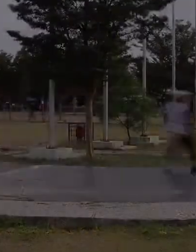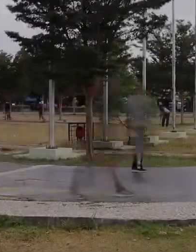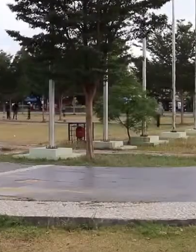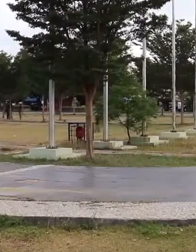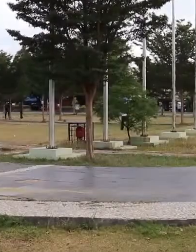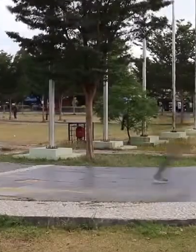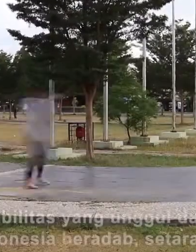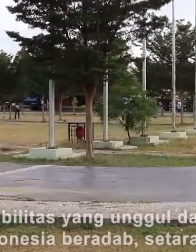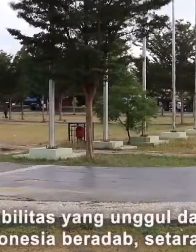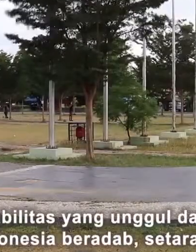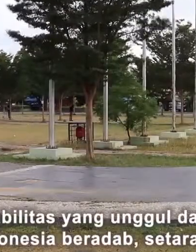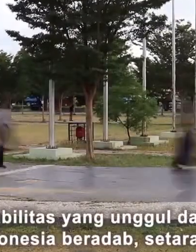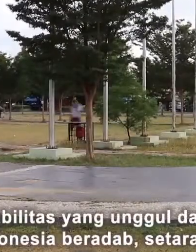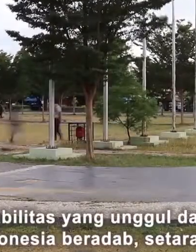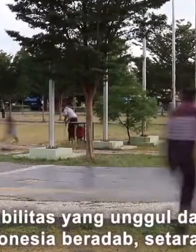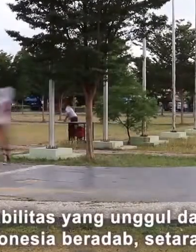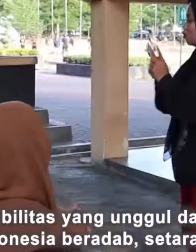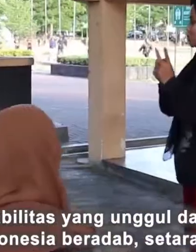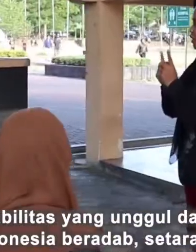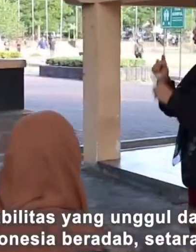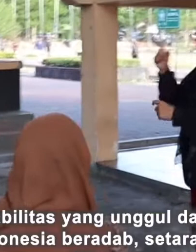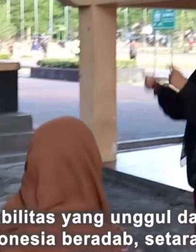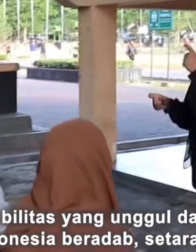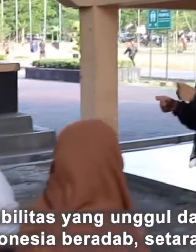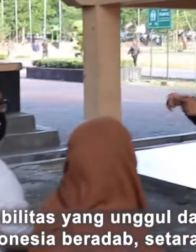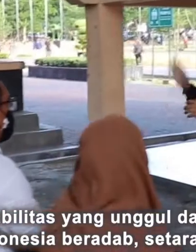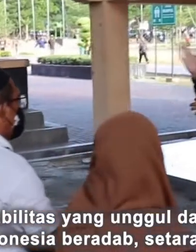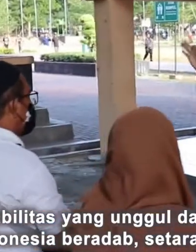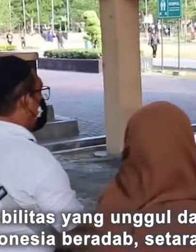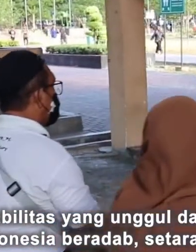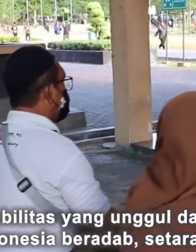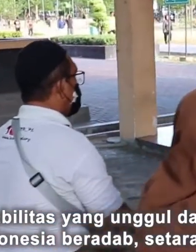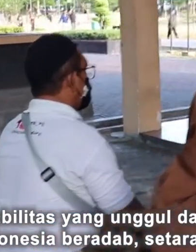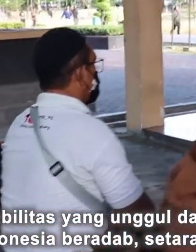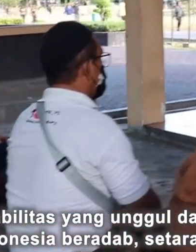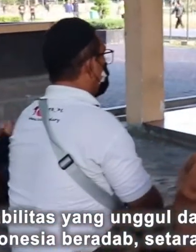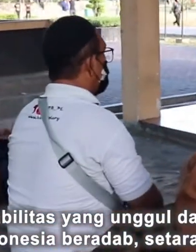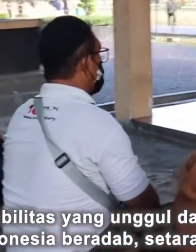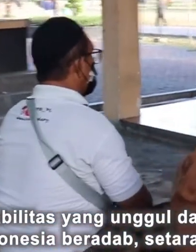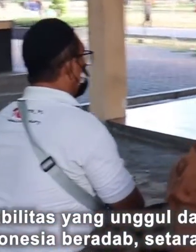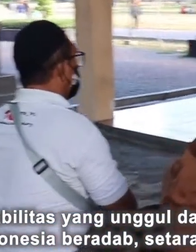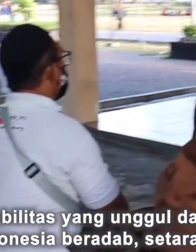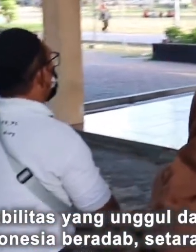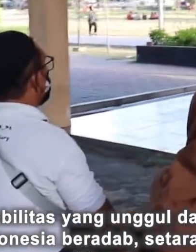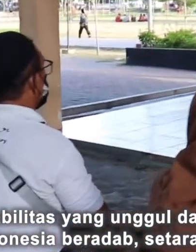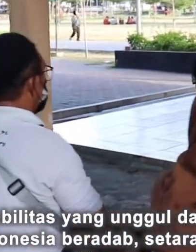Inklusif dan disabilitas yang unggul dapat tercapai ketika semua masyarakat Indonesia